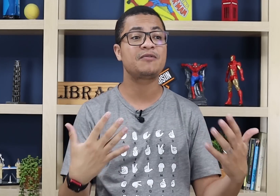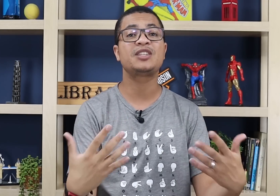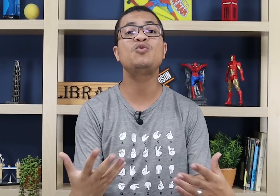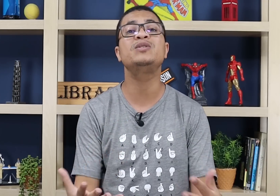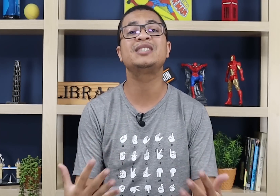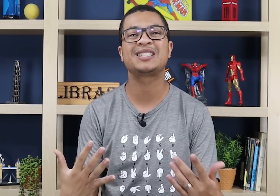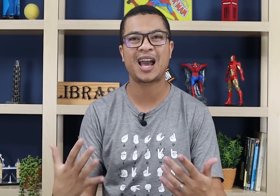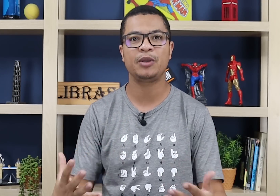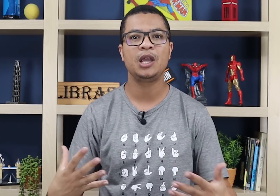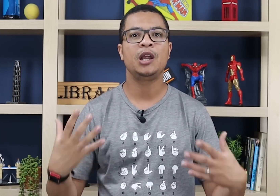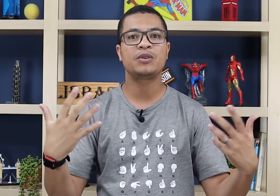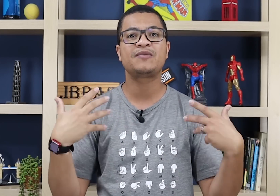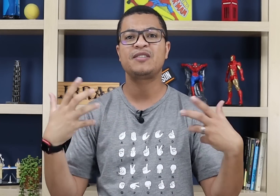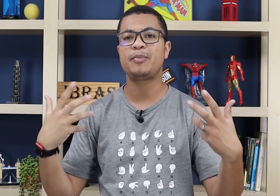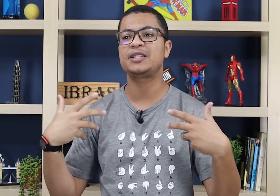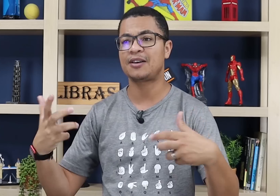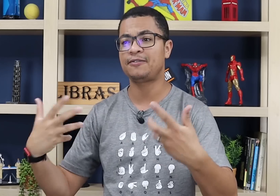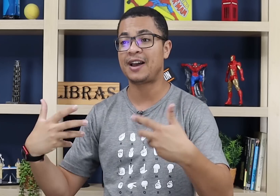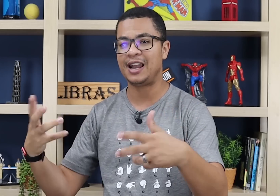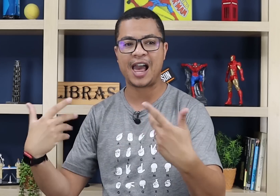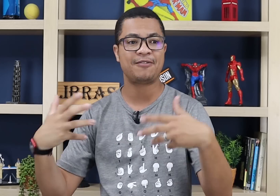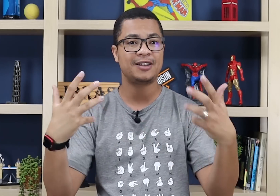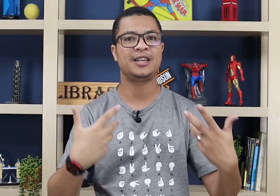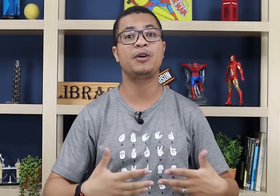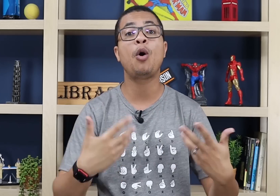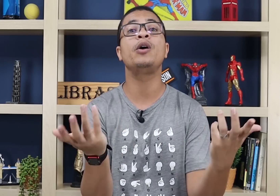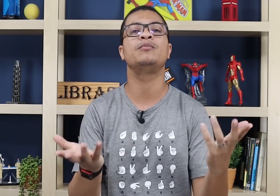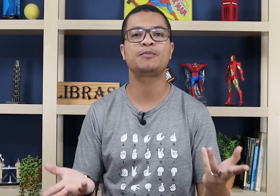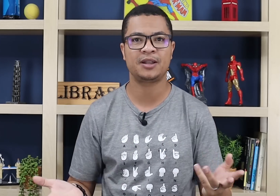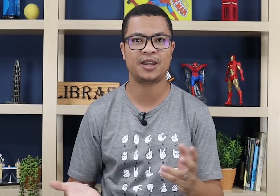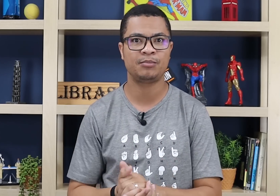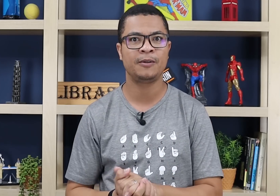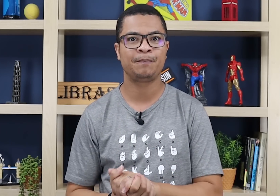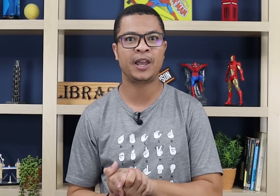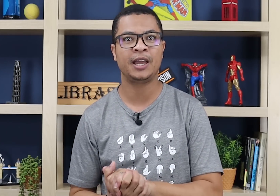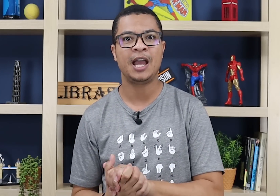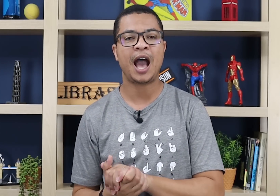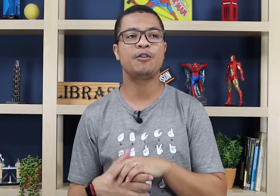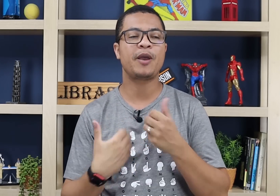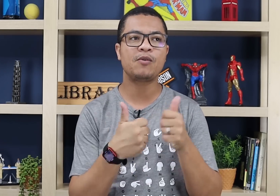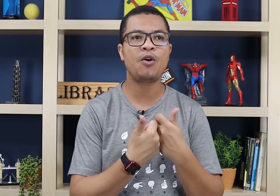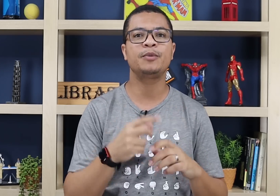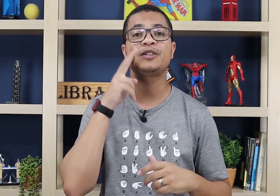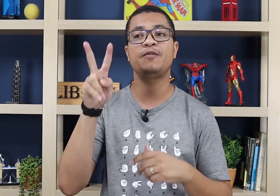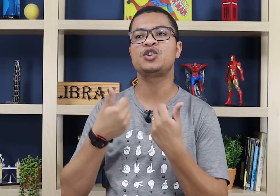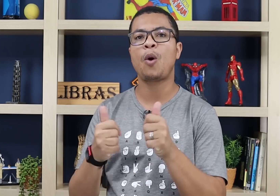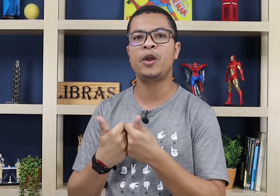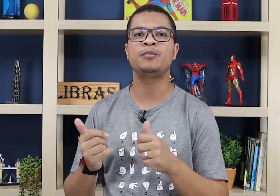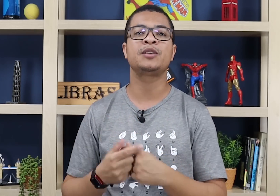que você usa, sabe? Coisa que você vai precisar falar, fazer. Pra ônibus, por exemplo. Né? Ah, eu pego o ônibus. Eu vejo o ônibus.